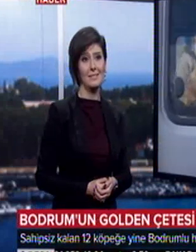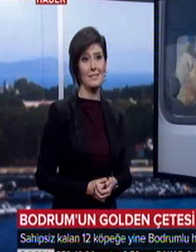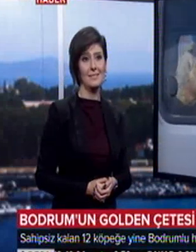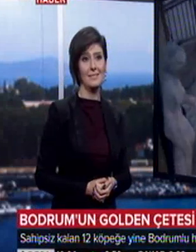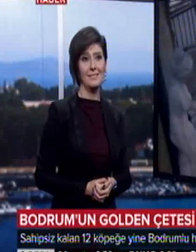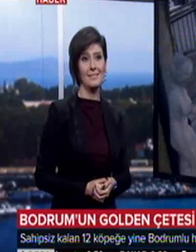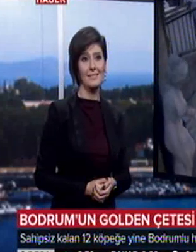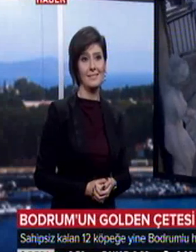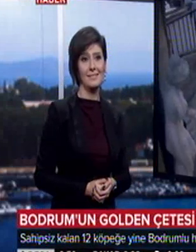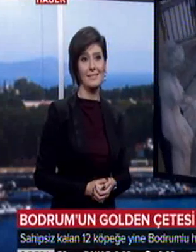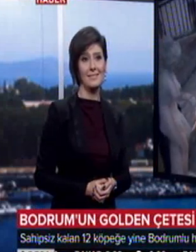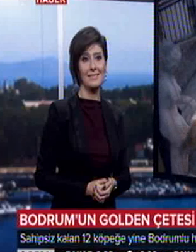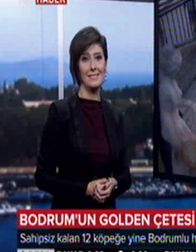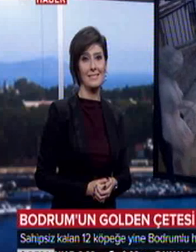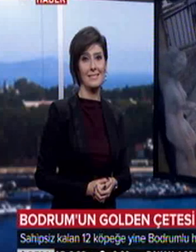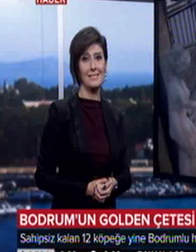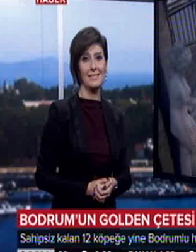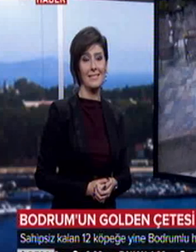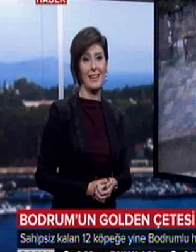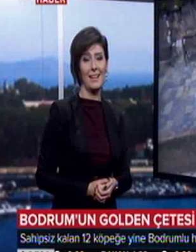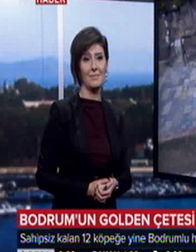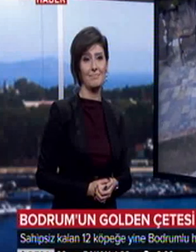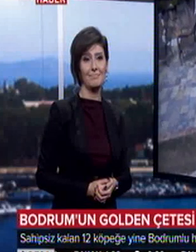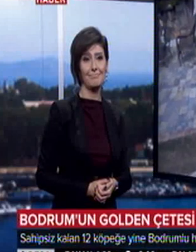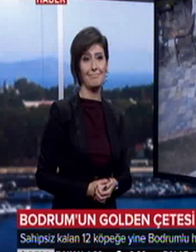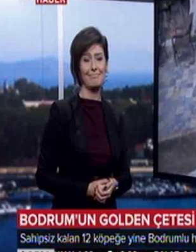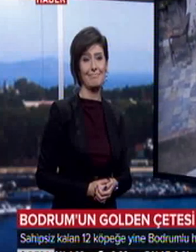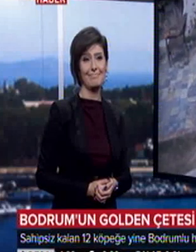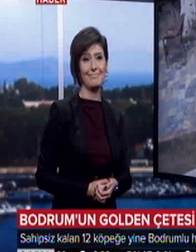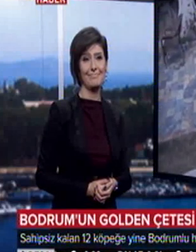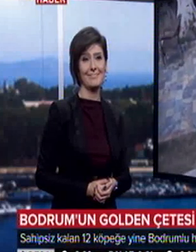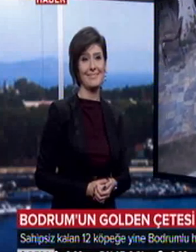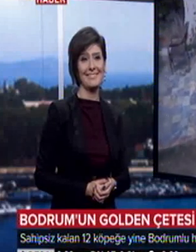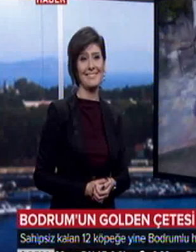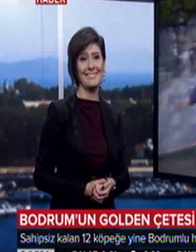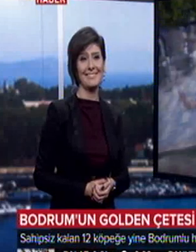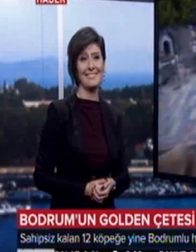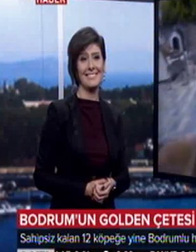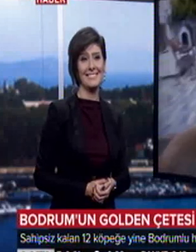İçeri, hadi içeri. Hoş geldiniz siz. Sen de hoş geldin.